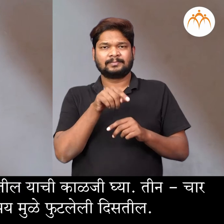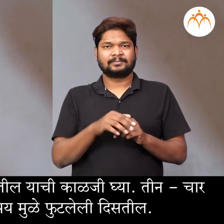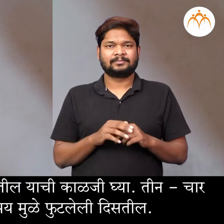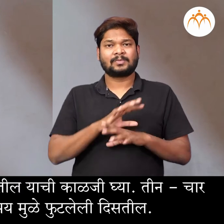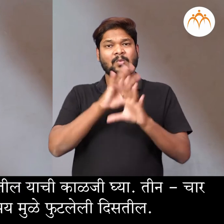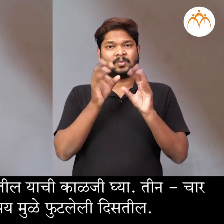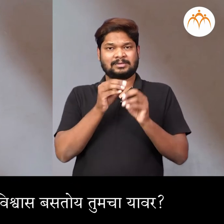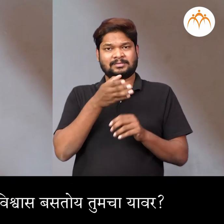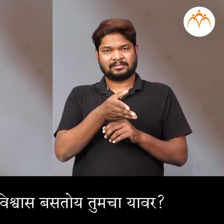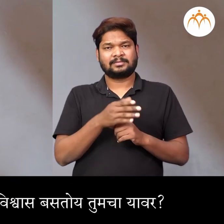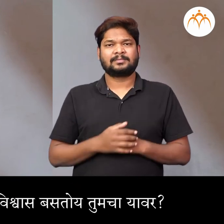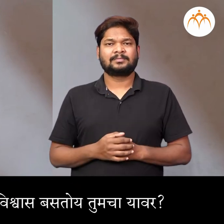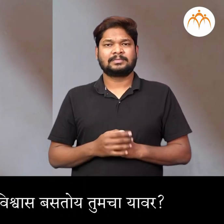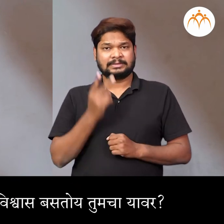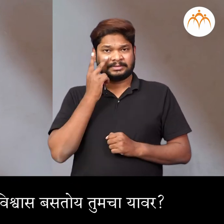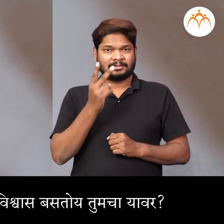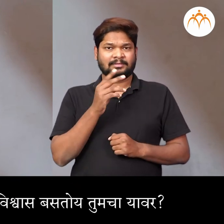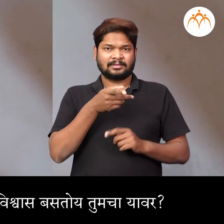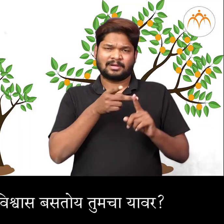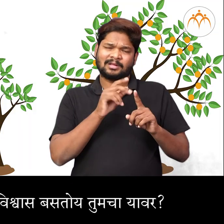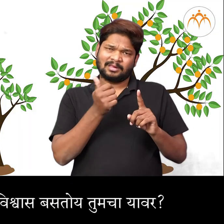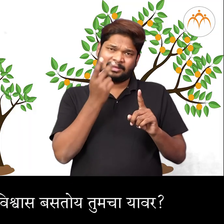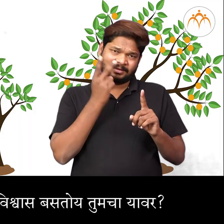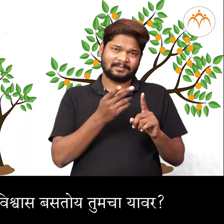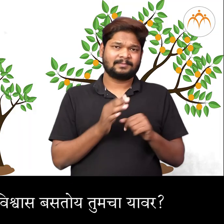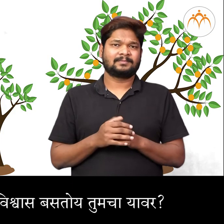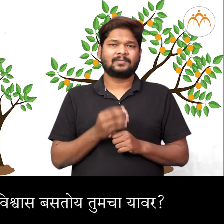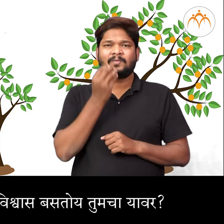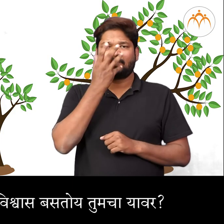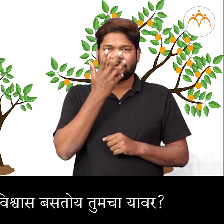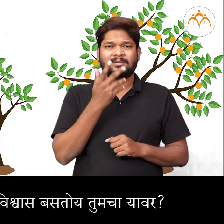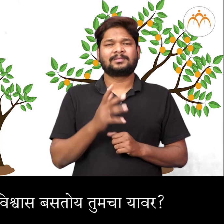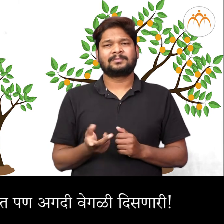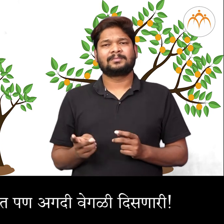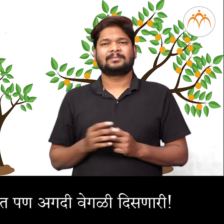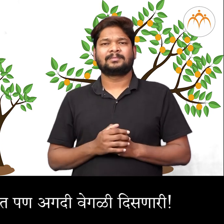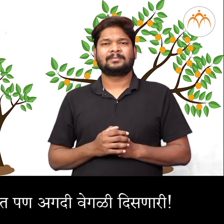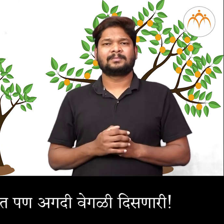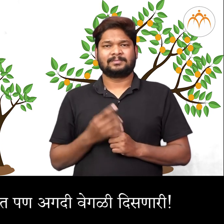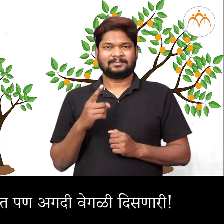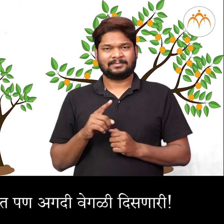ही सवी मूलायत विश्वास बस्तोय तुमसा यावर हो खराए ही